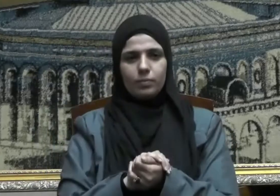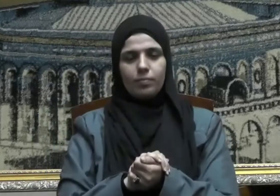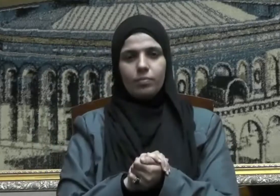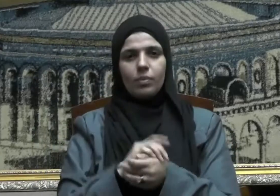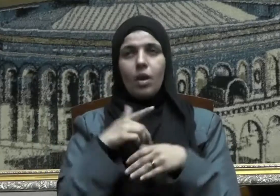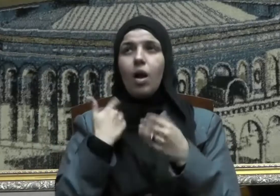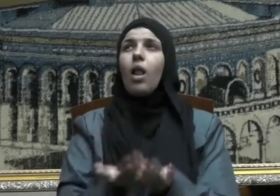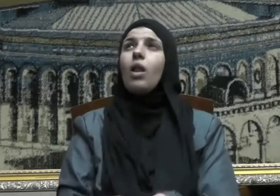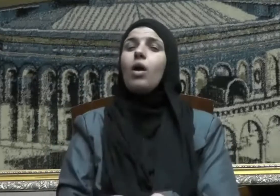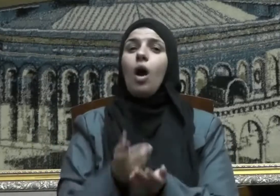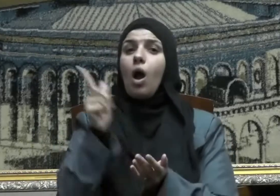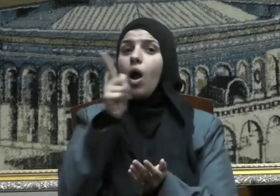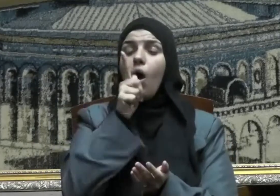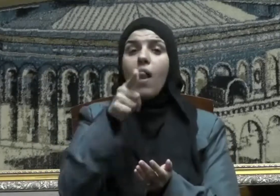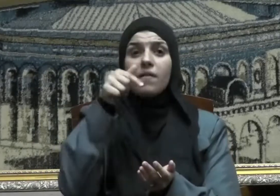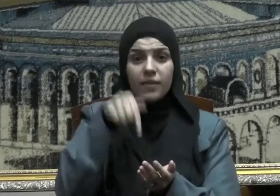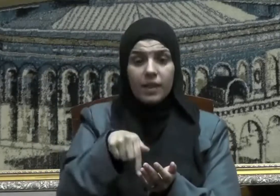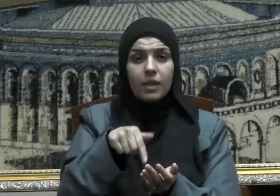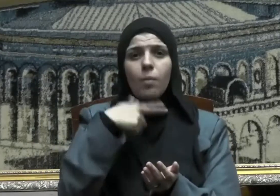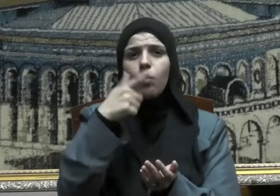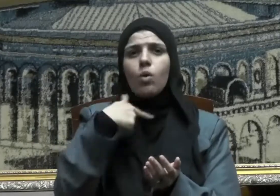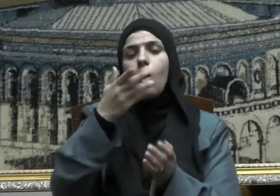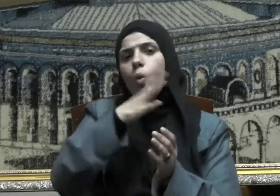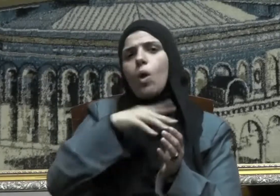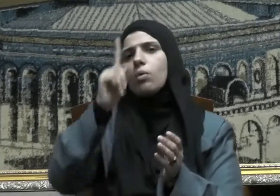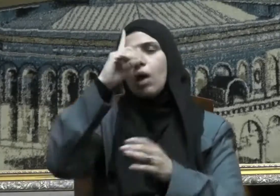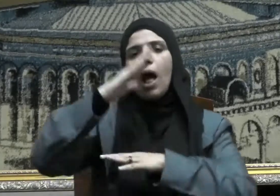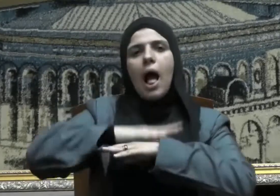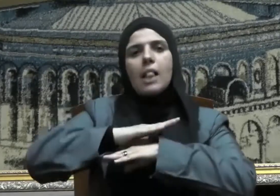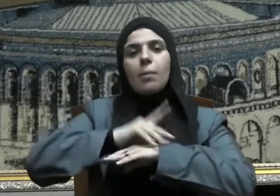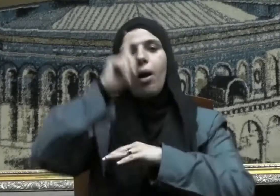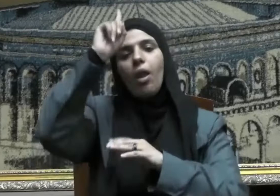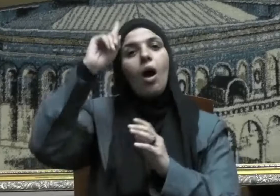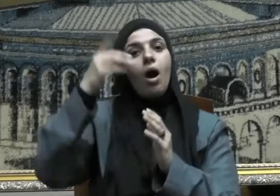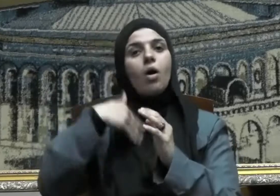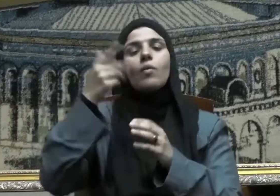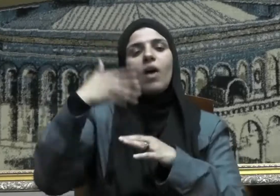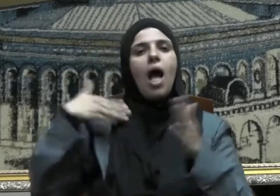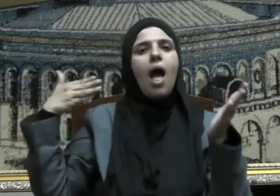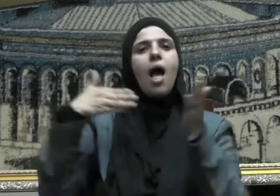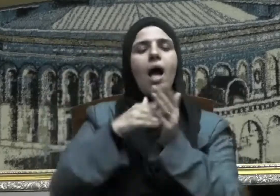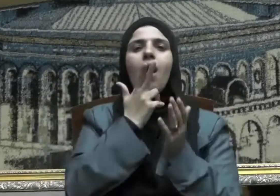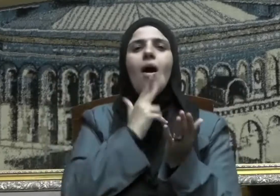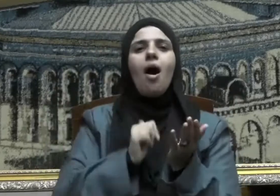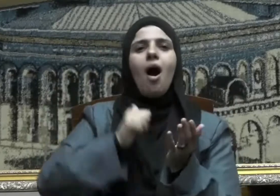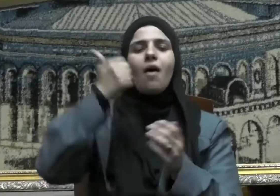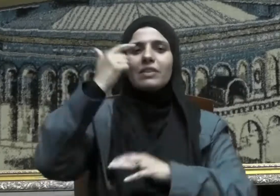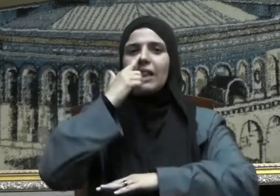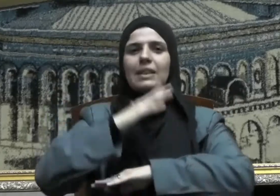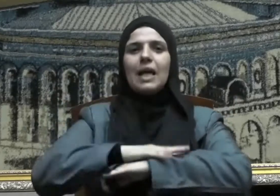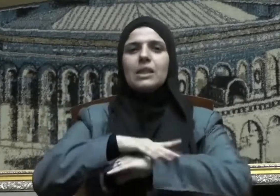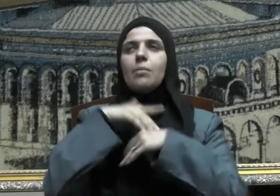عبده ورسوله القائل ادبني ربي فاحسن تأديبي